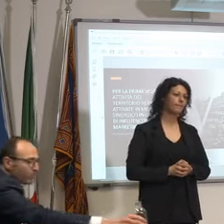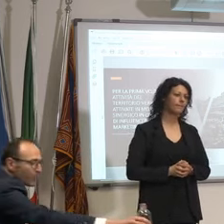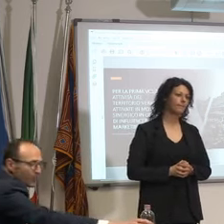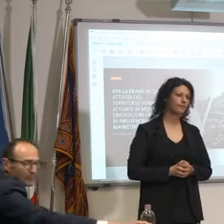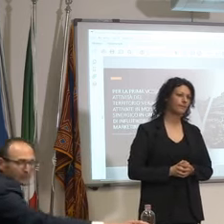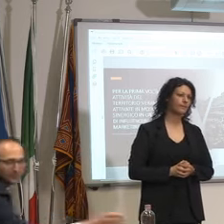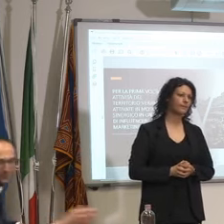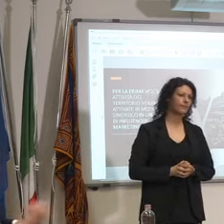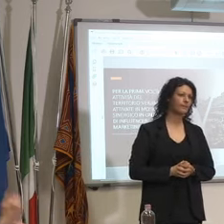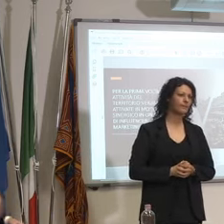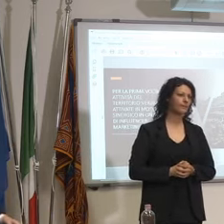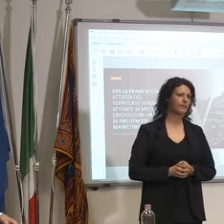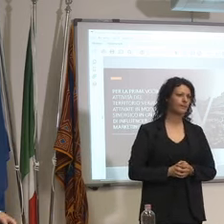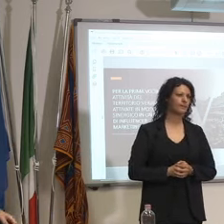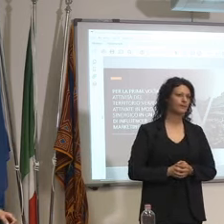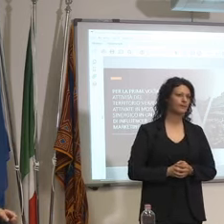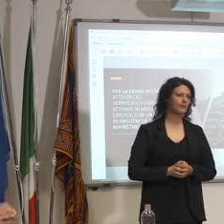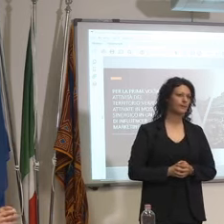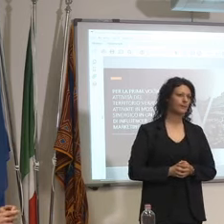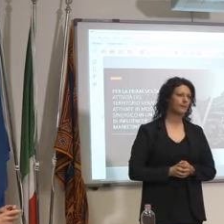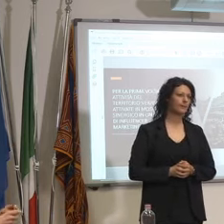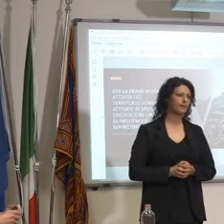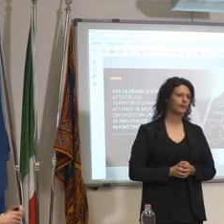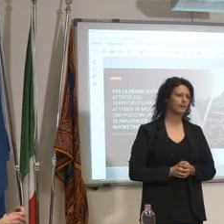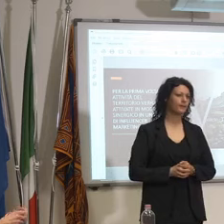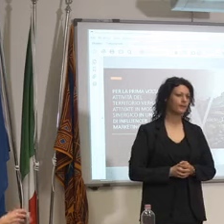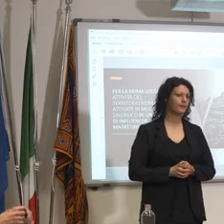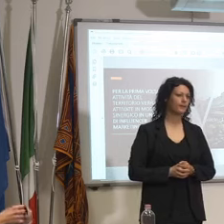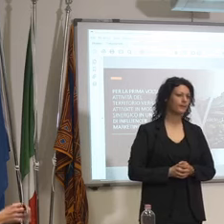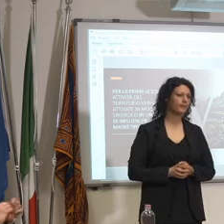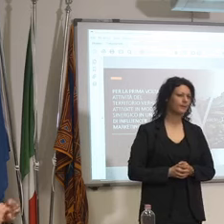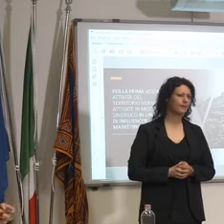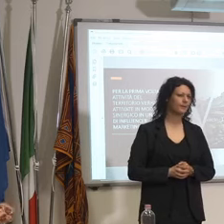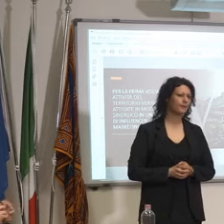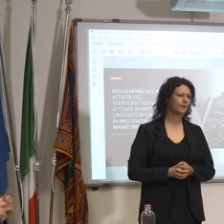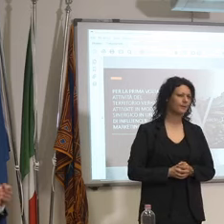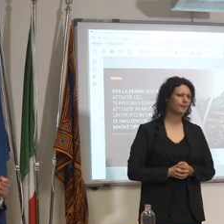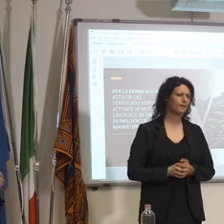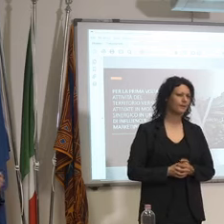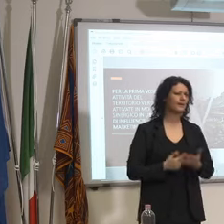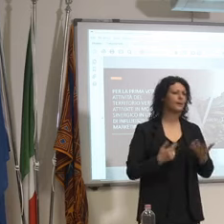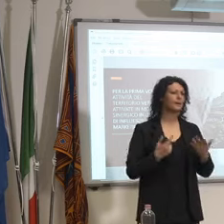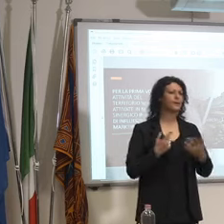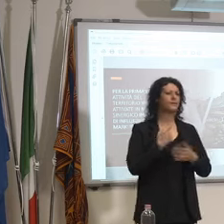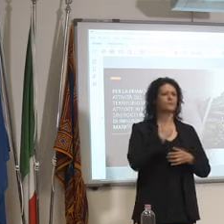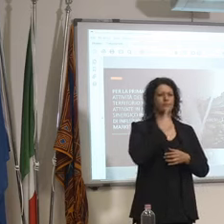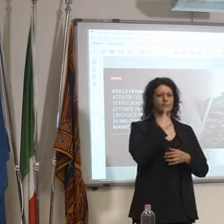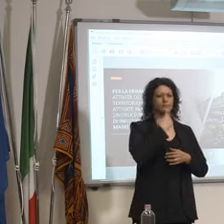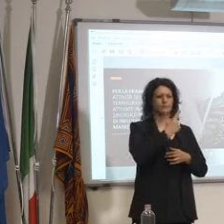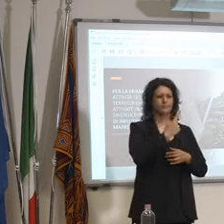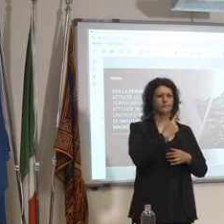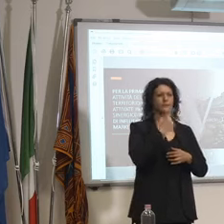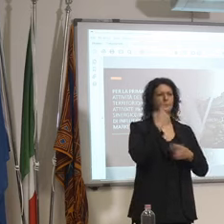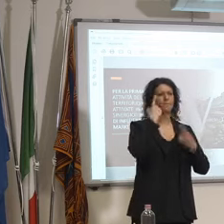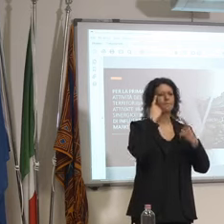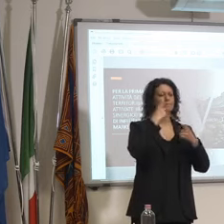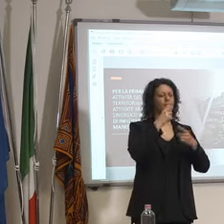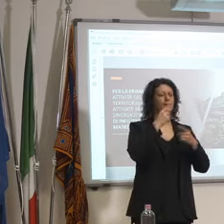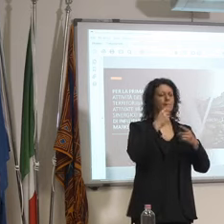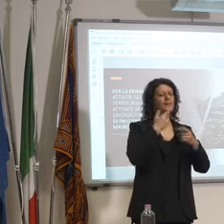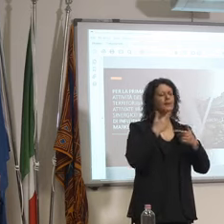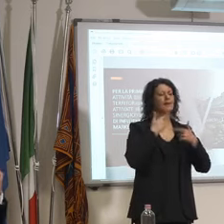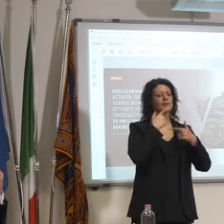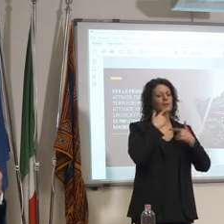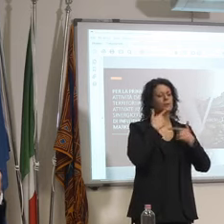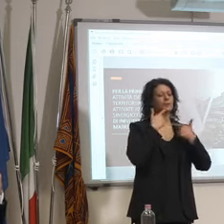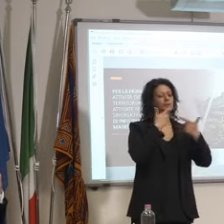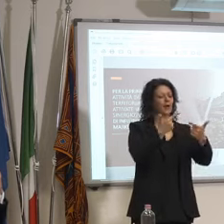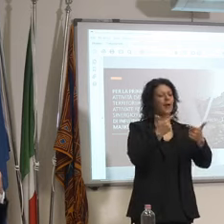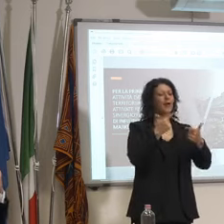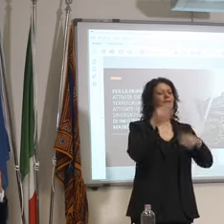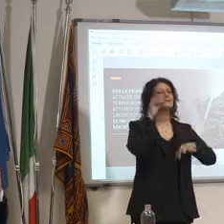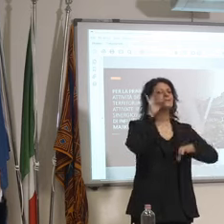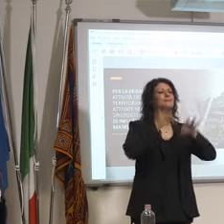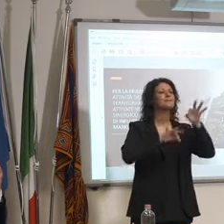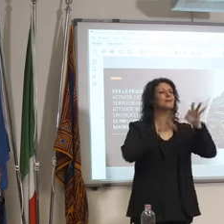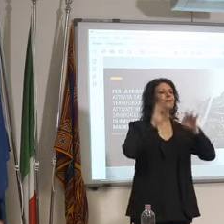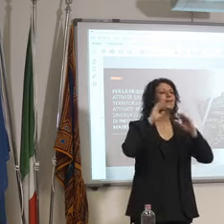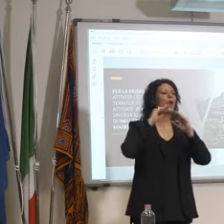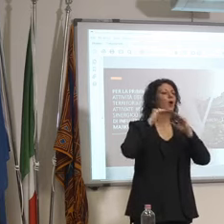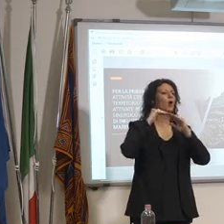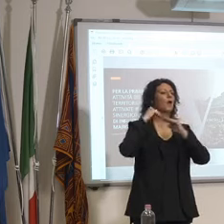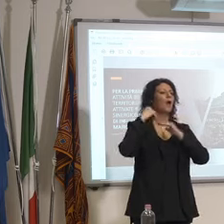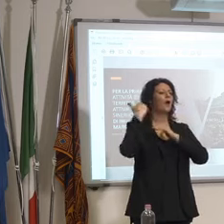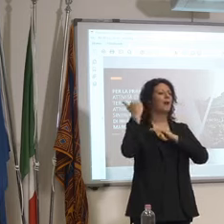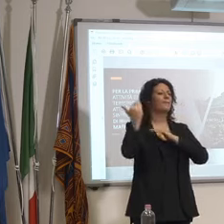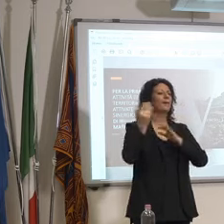base ai quali lei giustamente pensa di poter applicare delle eroghe per gli spettacchi all'aperto perché in parte mi è veramente